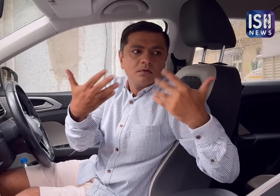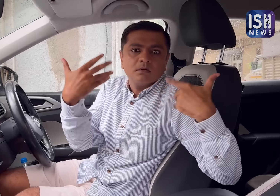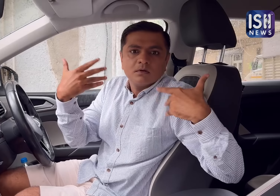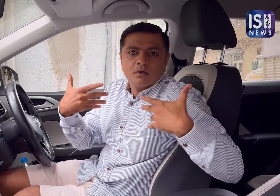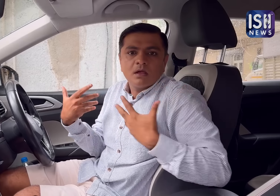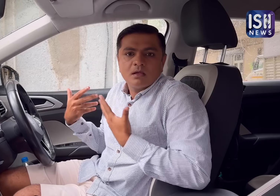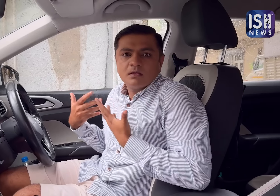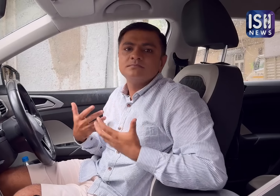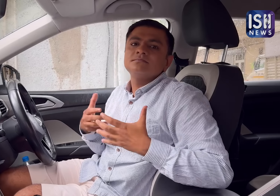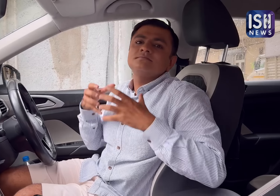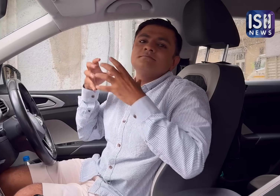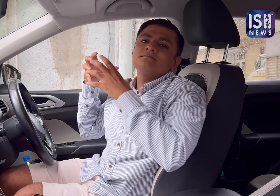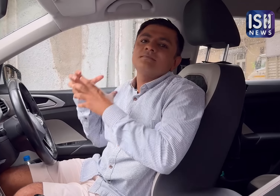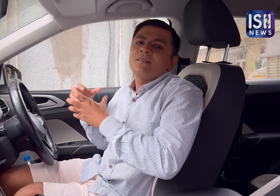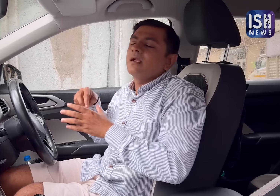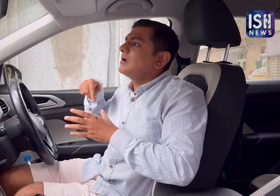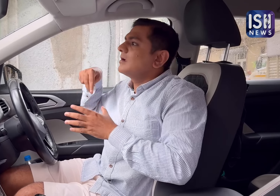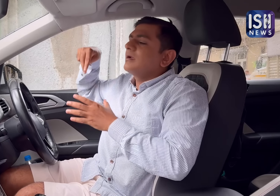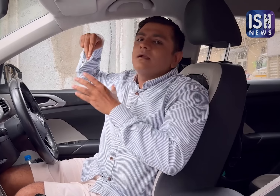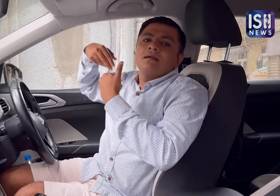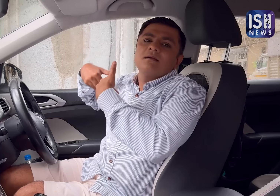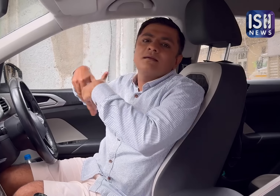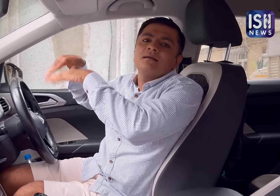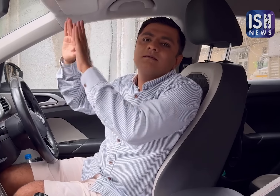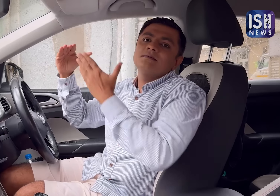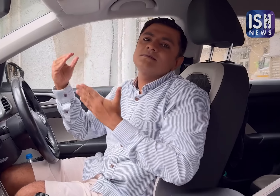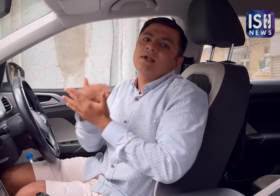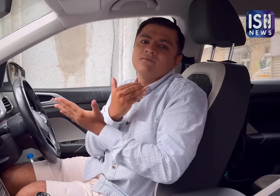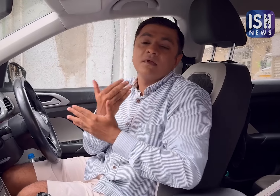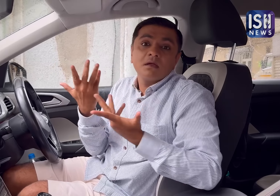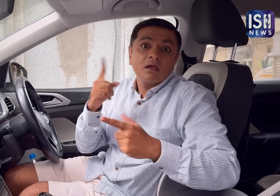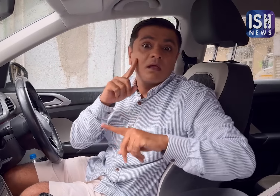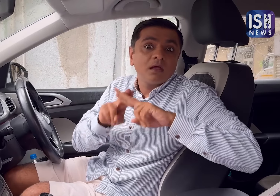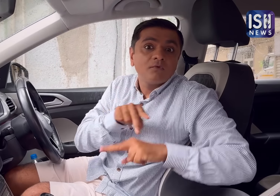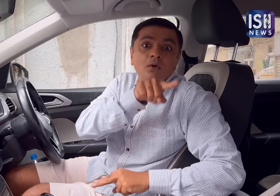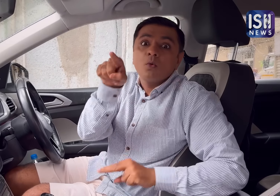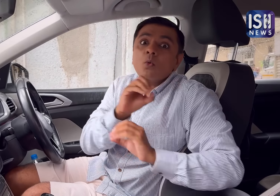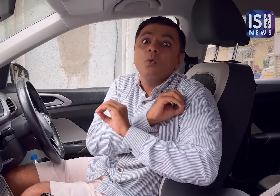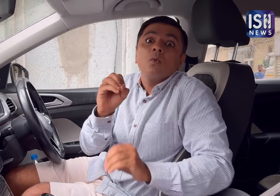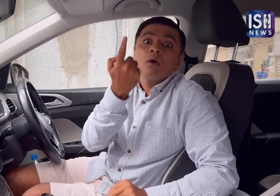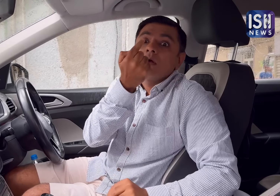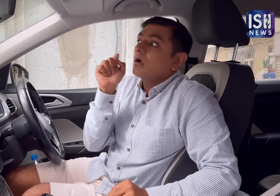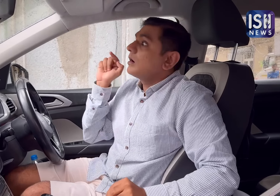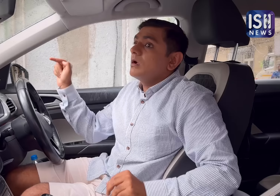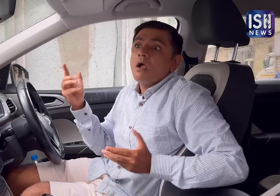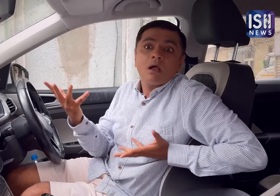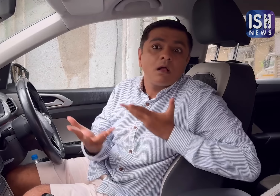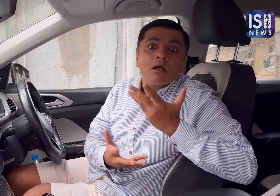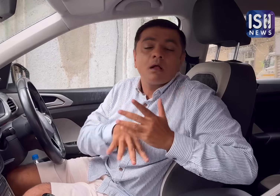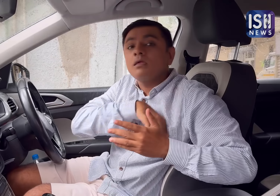तोड़ने वाले उपकरण का उपयोग कर सकते हैं अगर आपके पास कोई टूल्स नहीं है तो दूसरा